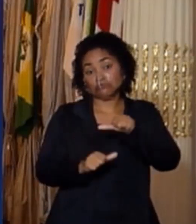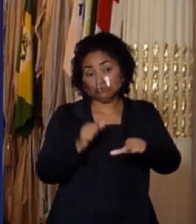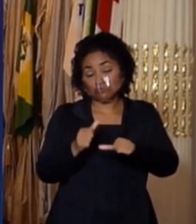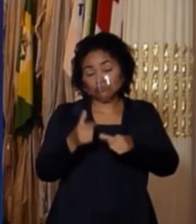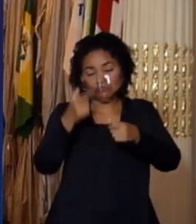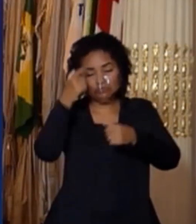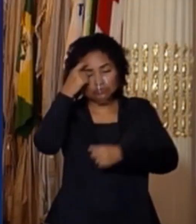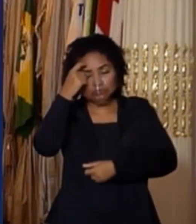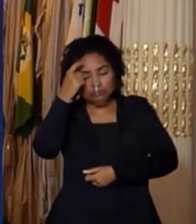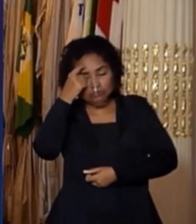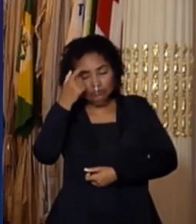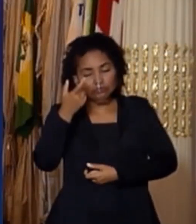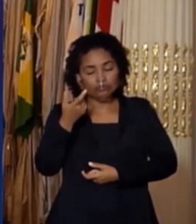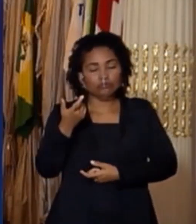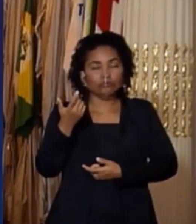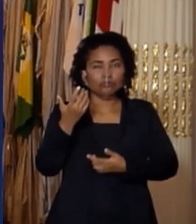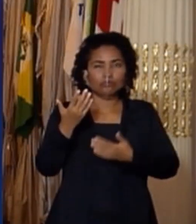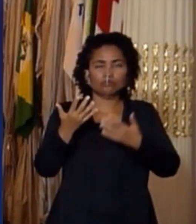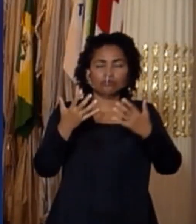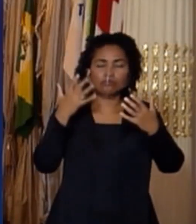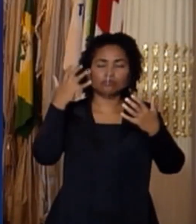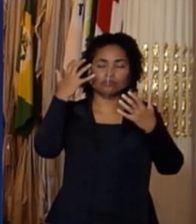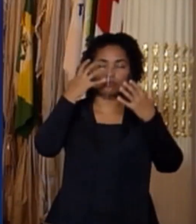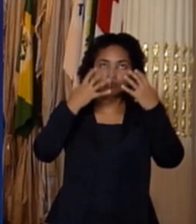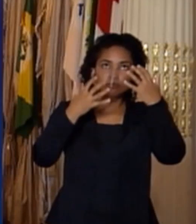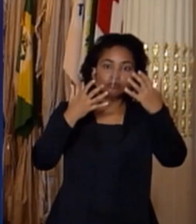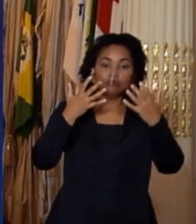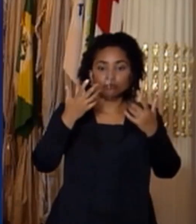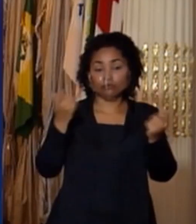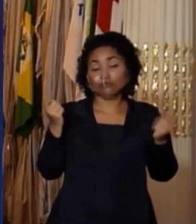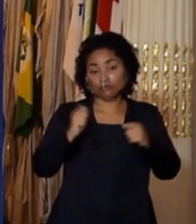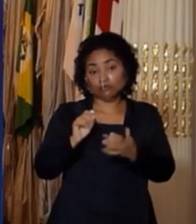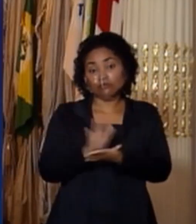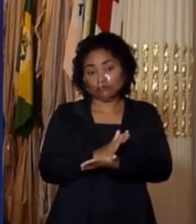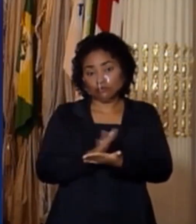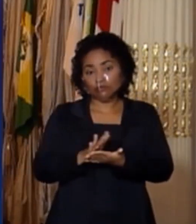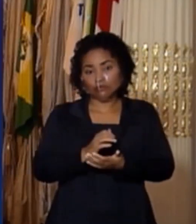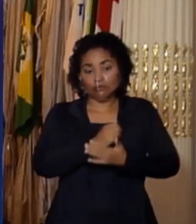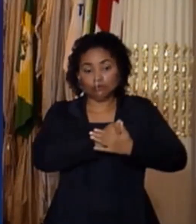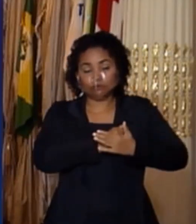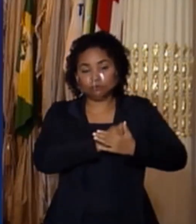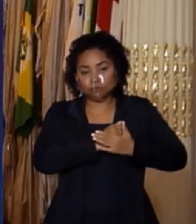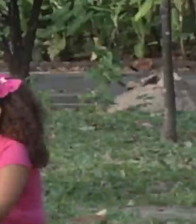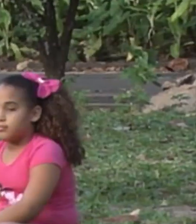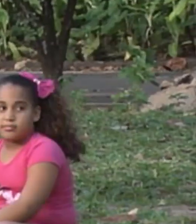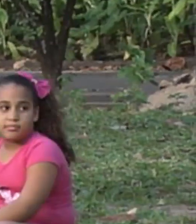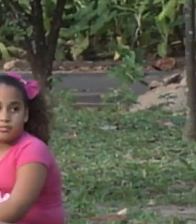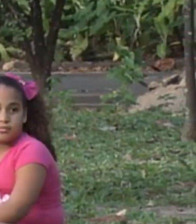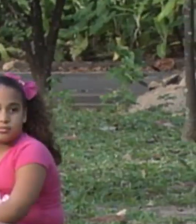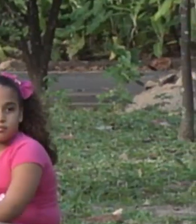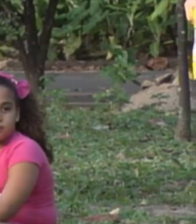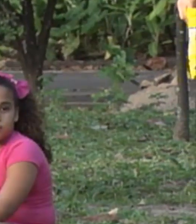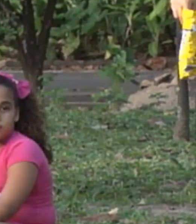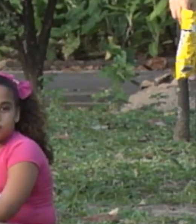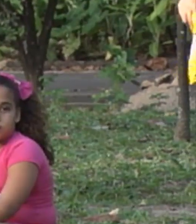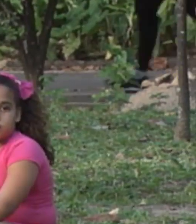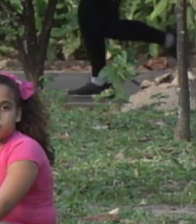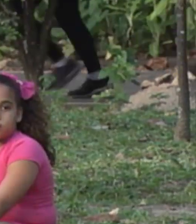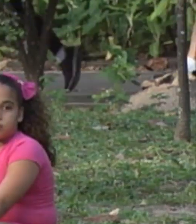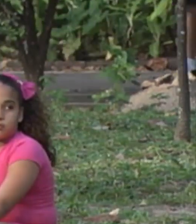consciência, convulsões, às vezes um coração acelerado, às vezes um cansaço,